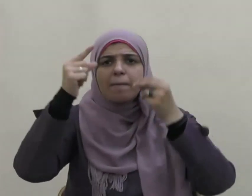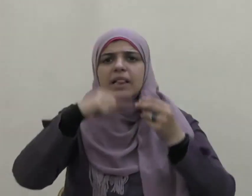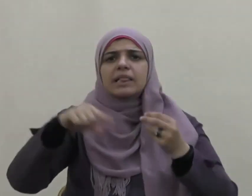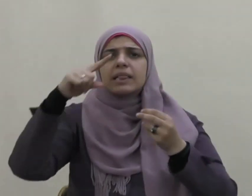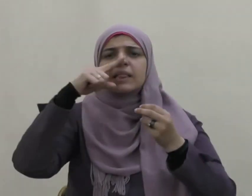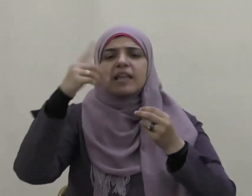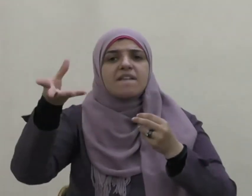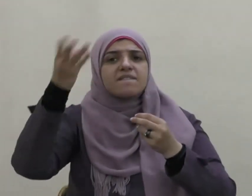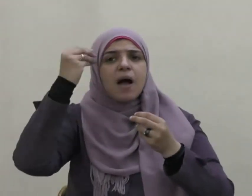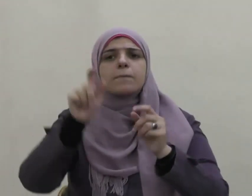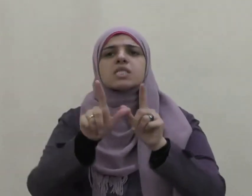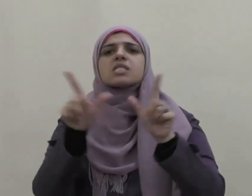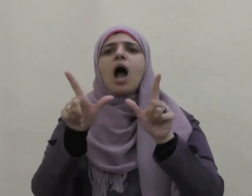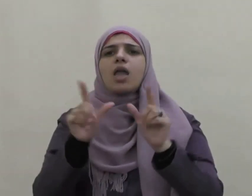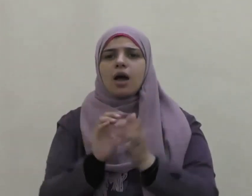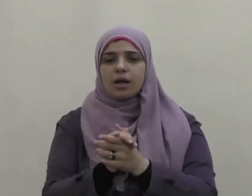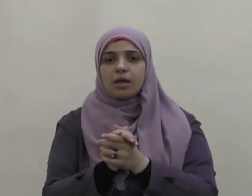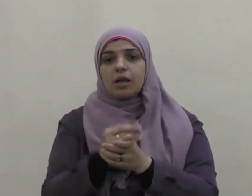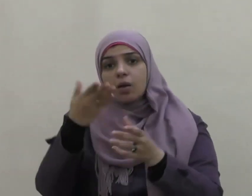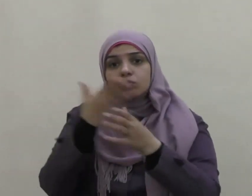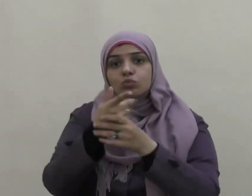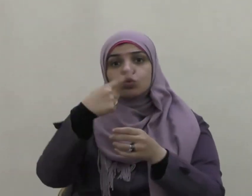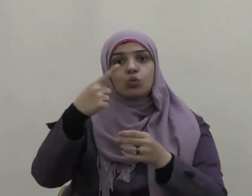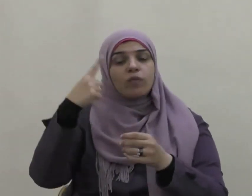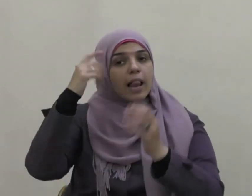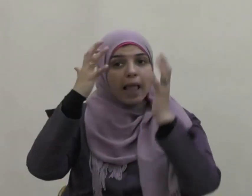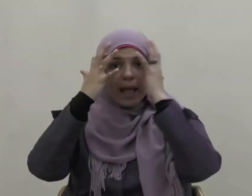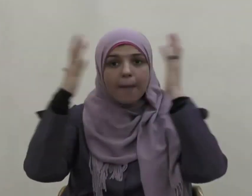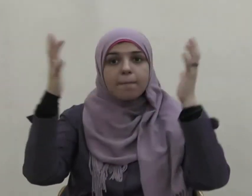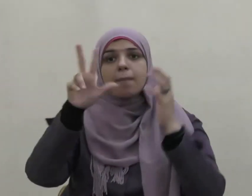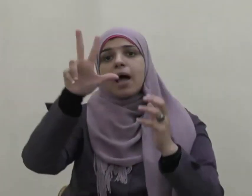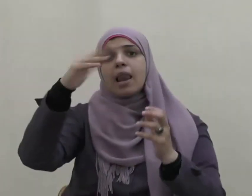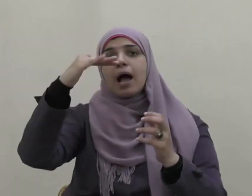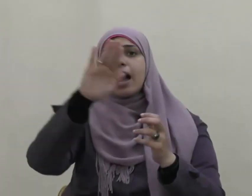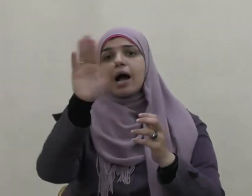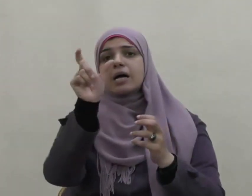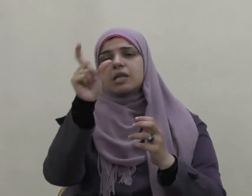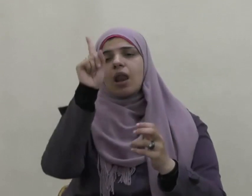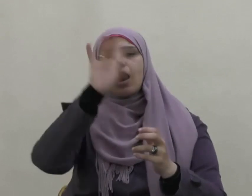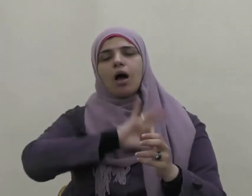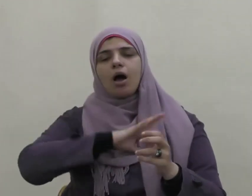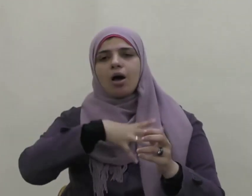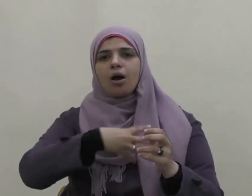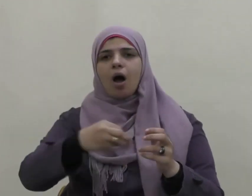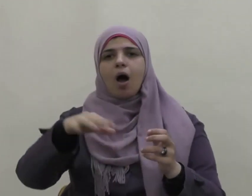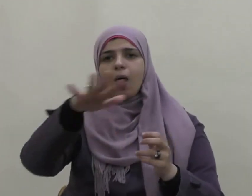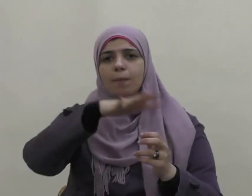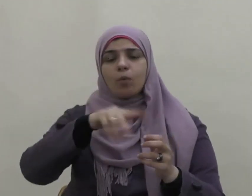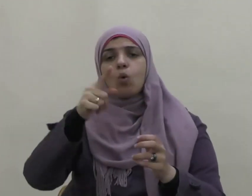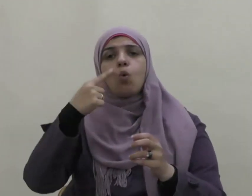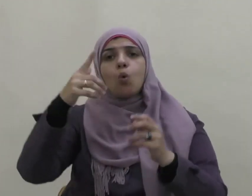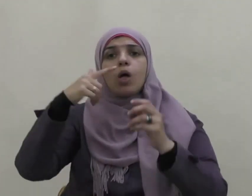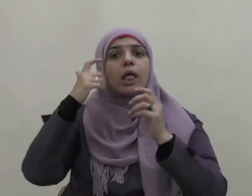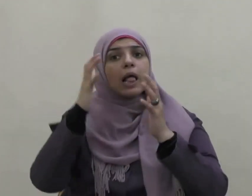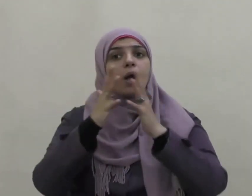صحيحا فهذا الإمام الحسن البصري رحمه الله وهو من كبار التابعين